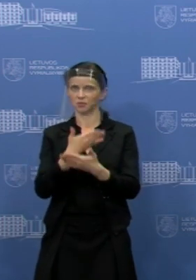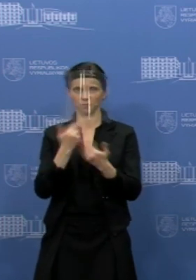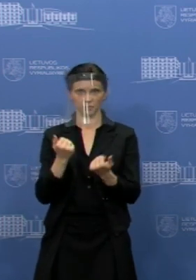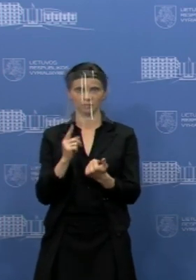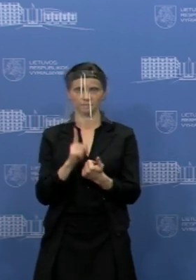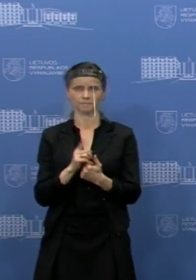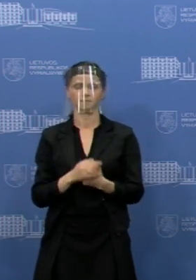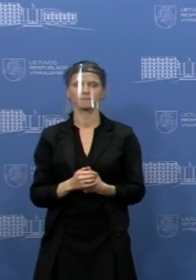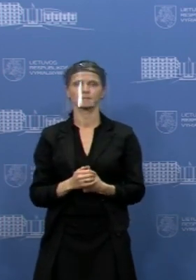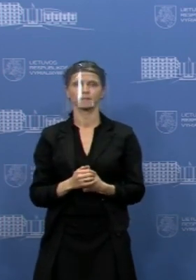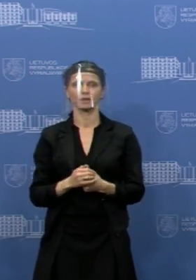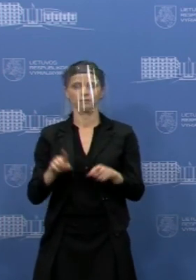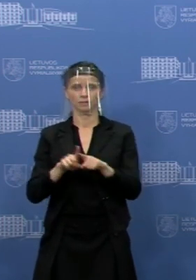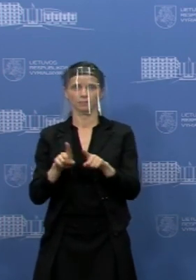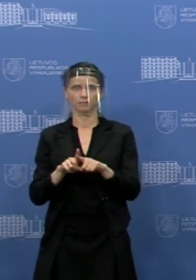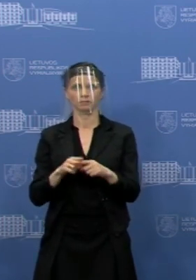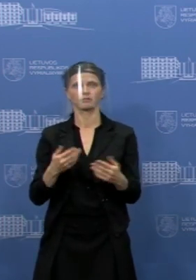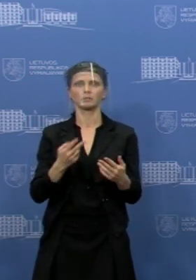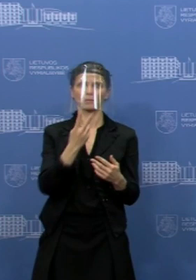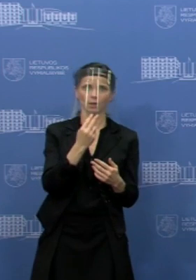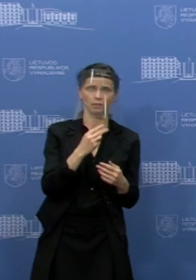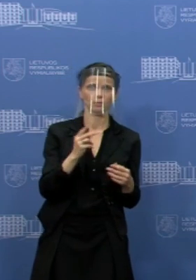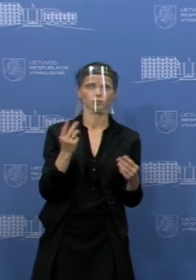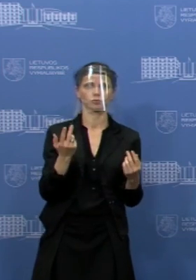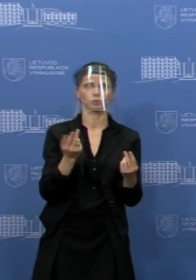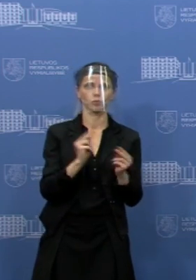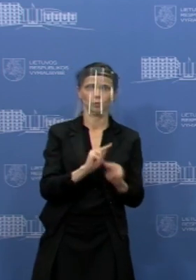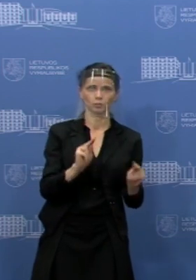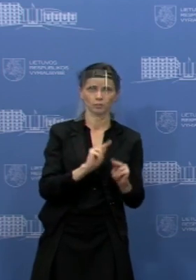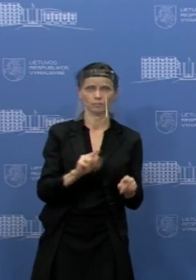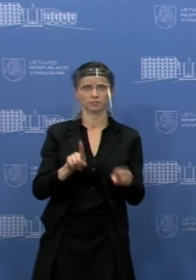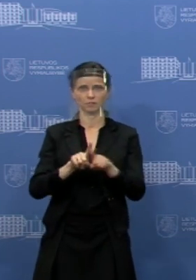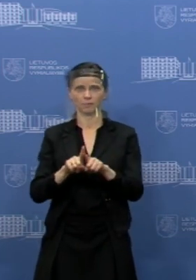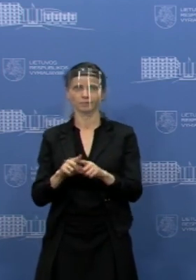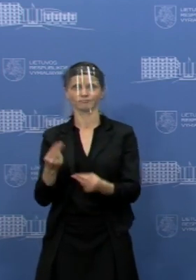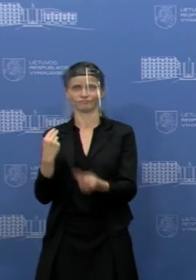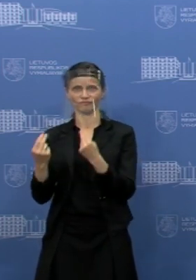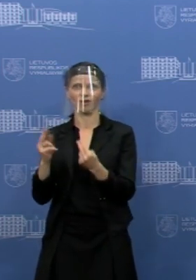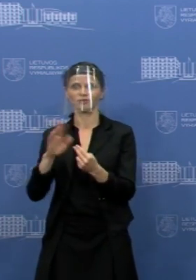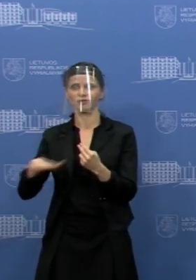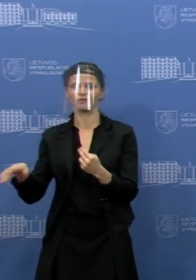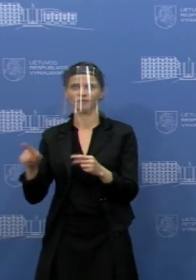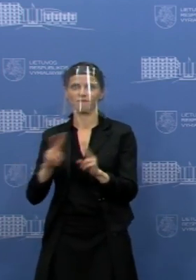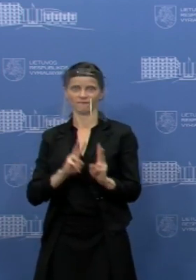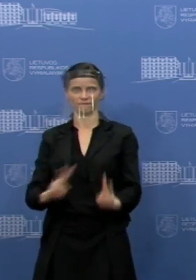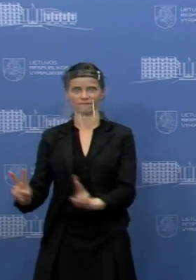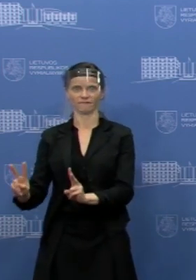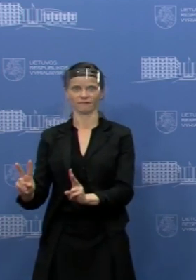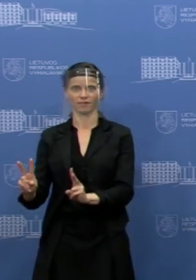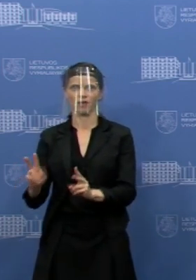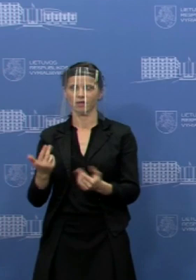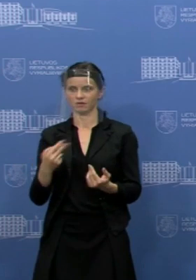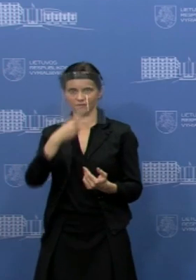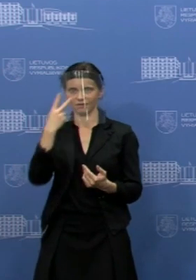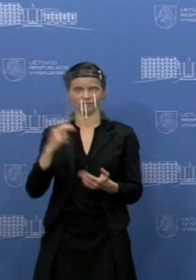Lygiai kaip ir iki mokyklinis ir pradinis ūgdymas, kuris iš viso yra paliekamas, tai Lietuva